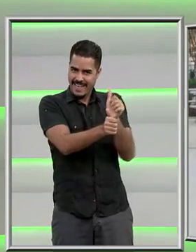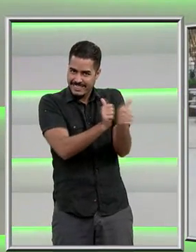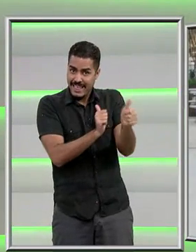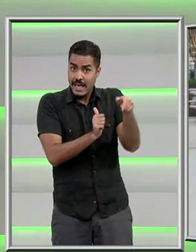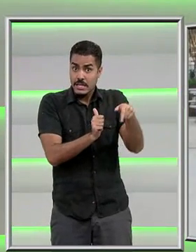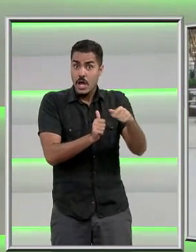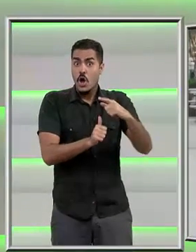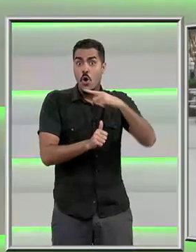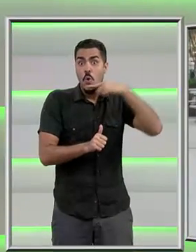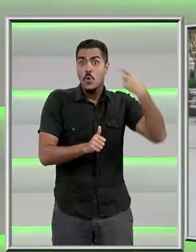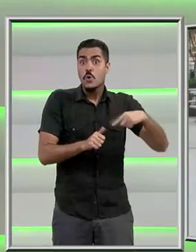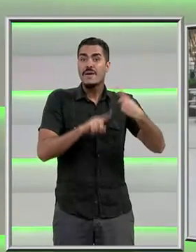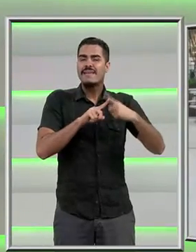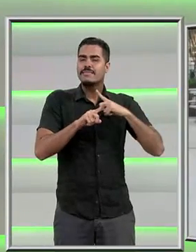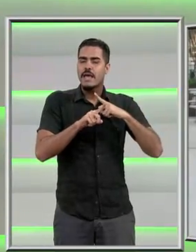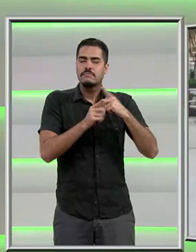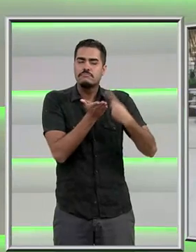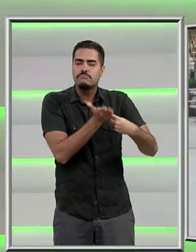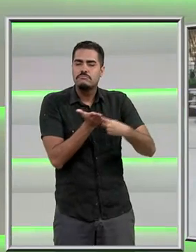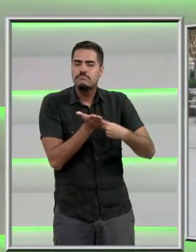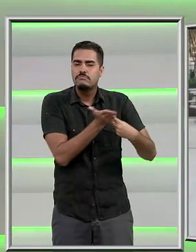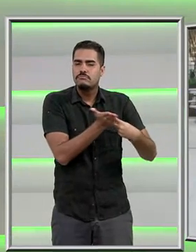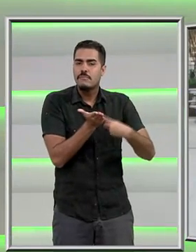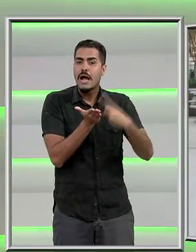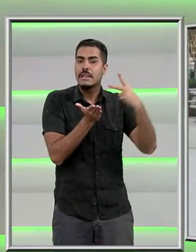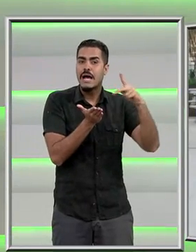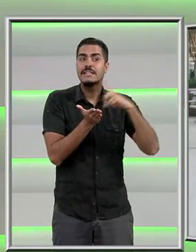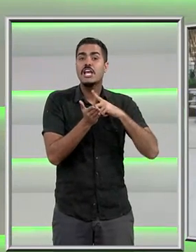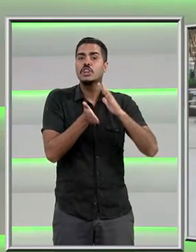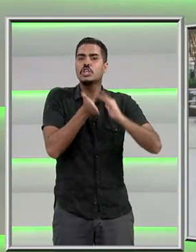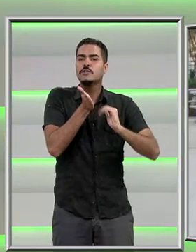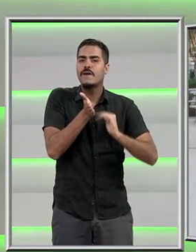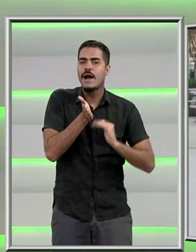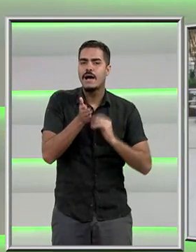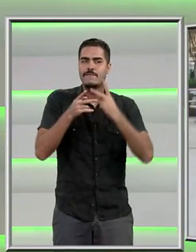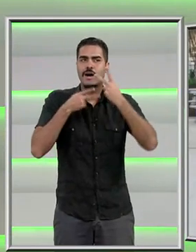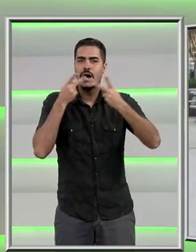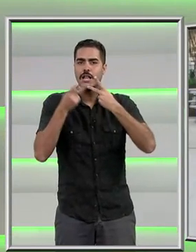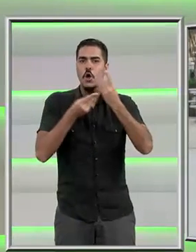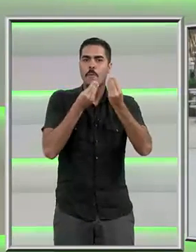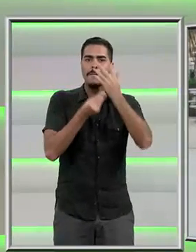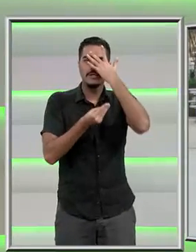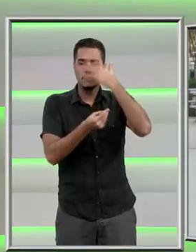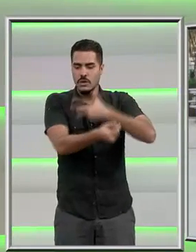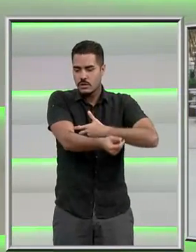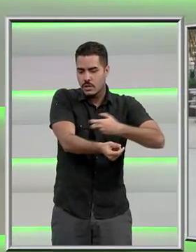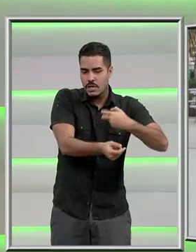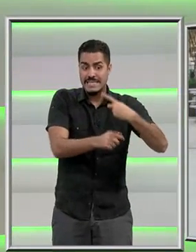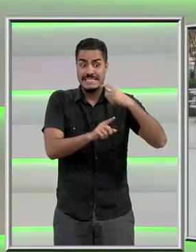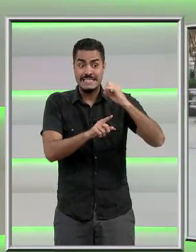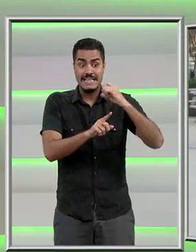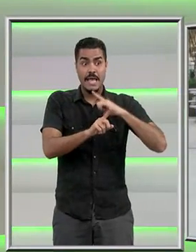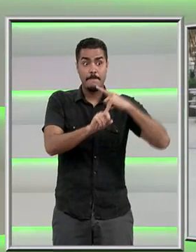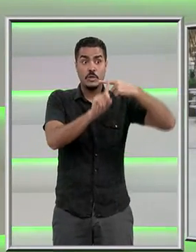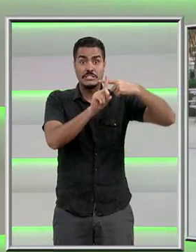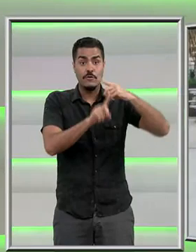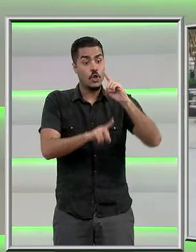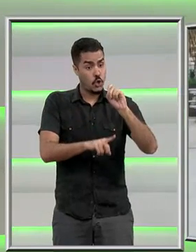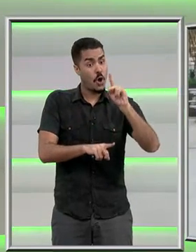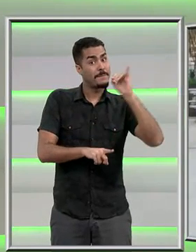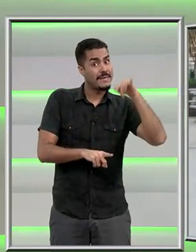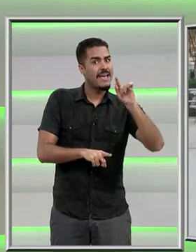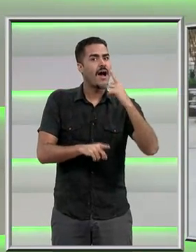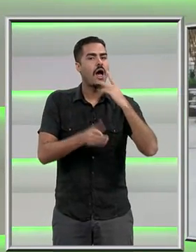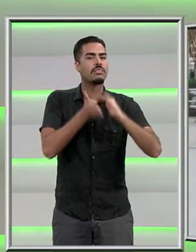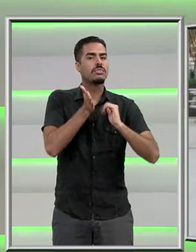que burlava o controle antidoping, que foi denunciado e que até adulterava testes positivos de atletas. O